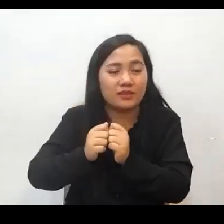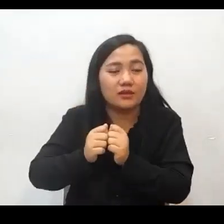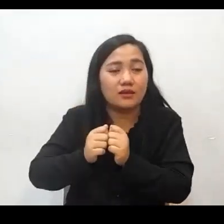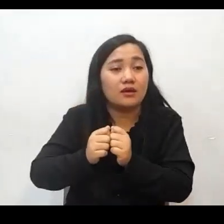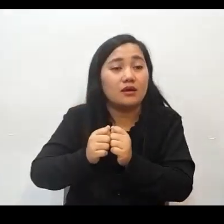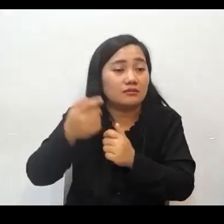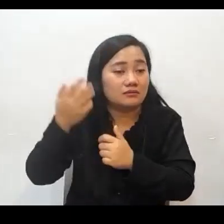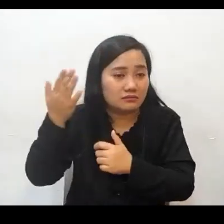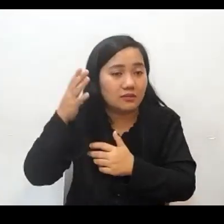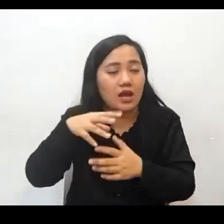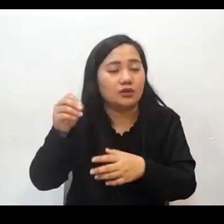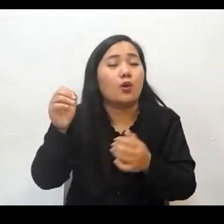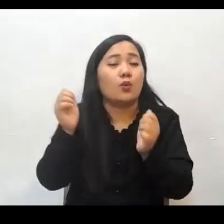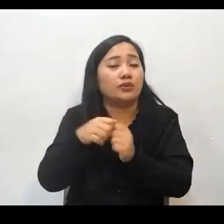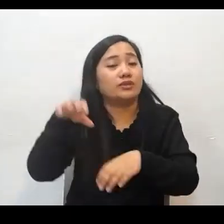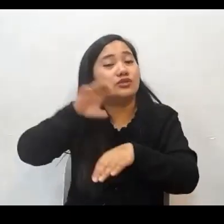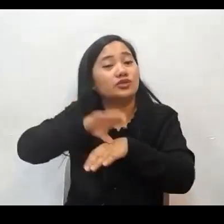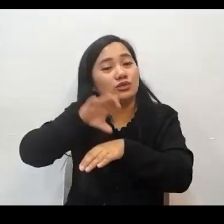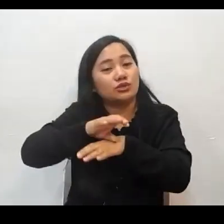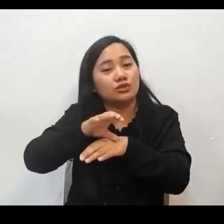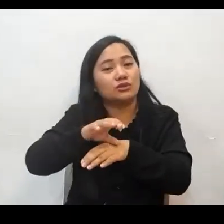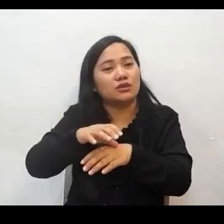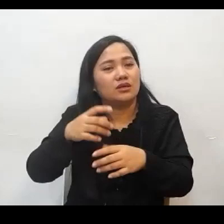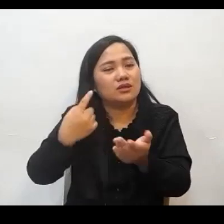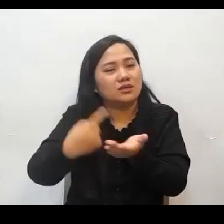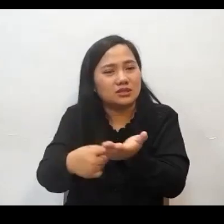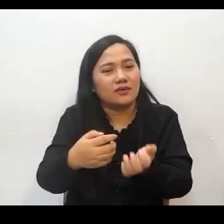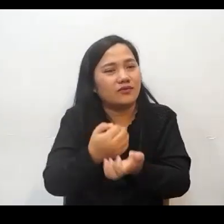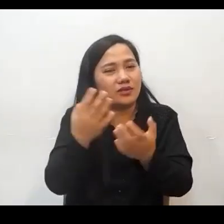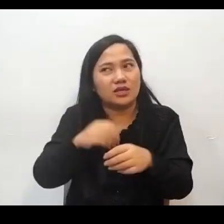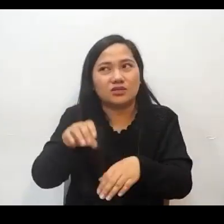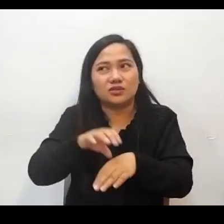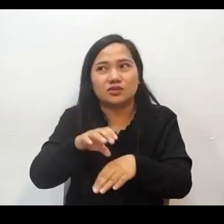Kailangan po natin pag-usapan yung lahat ng mga bagay sa church So verse 5